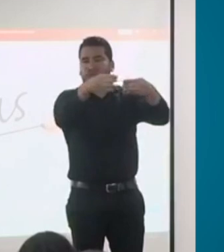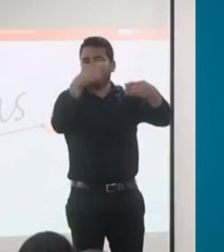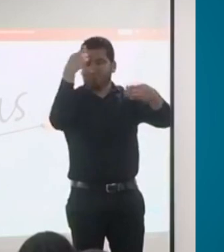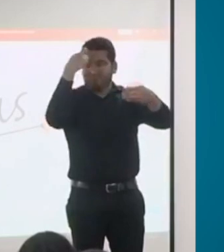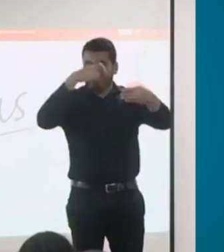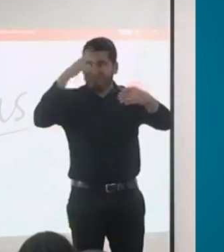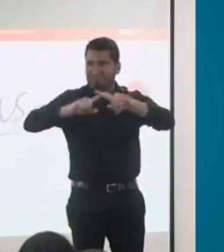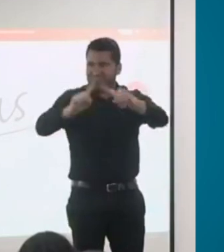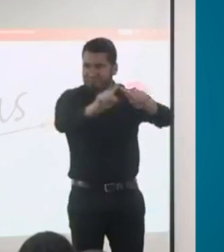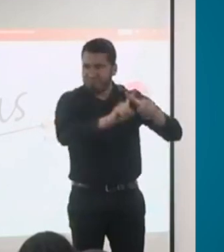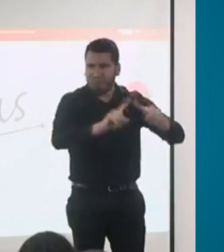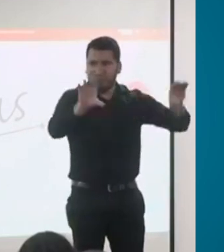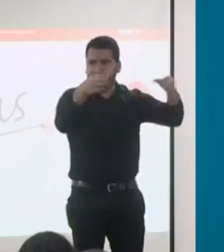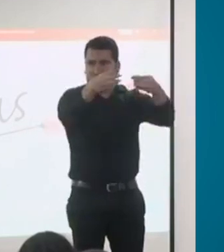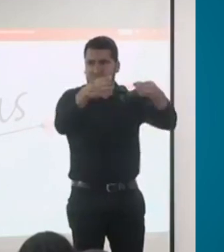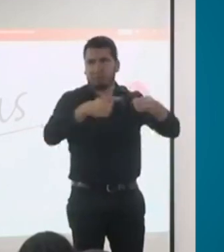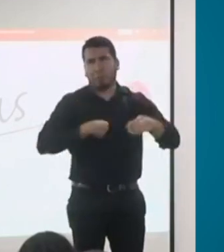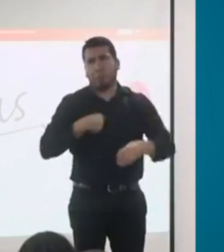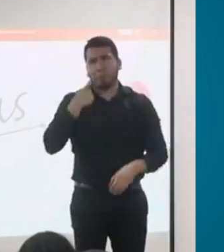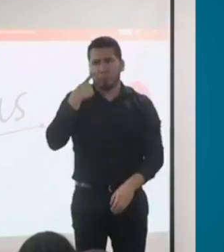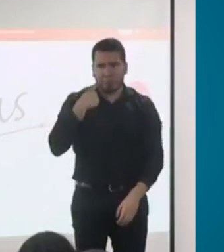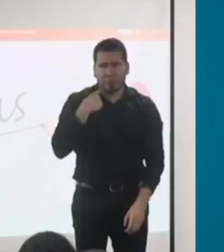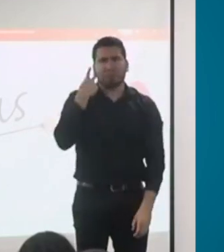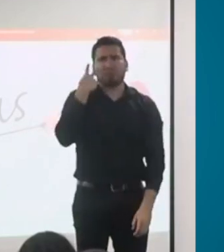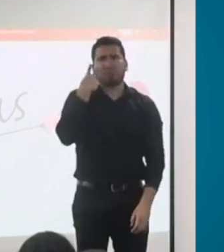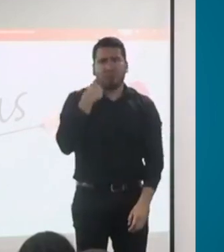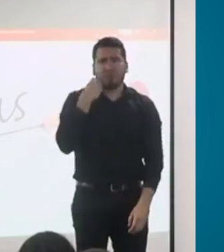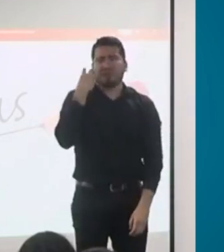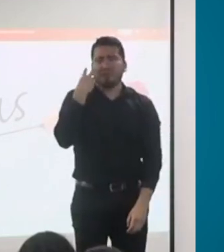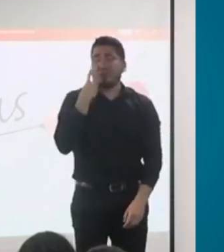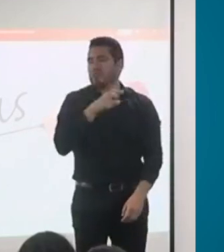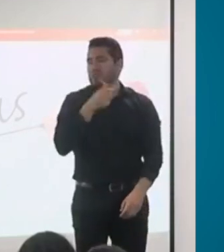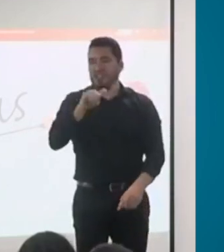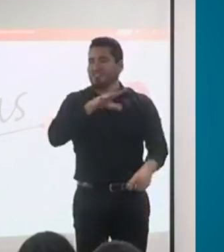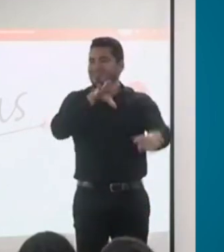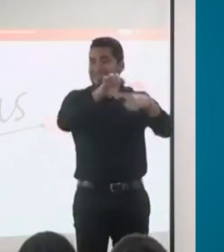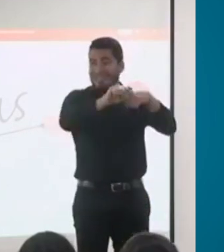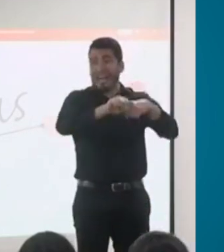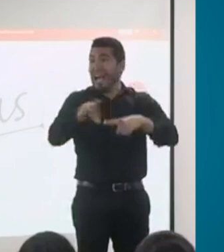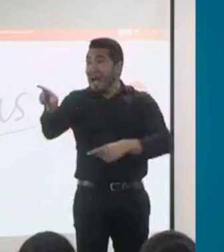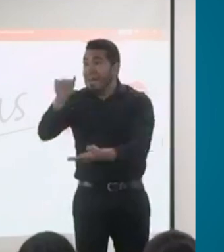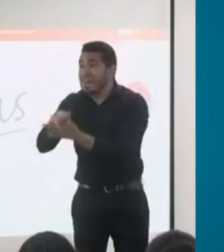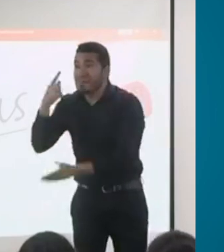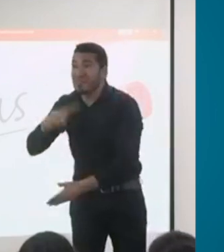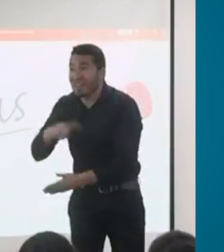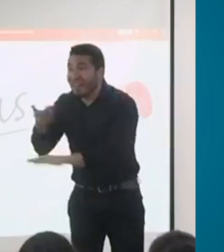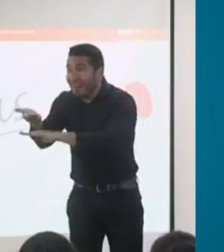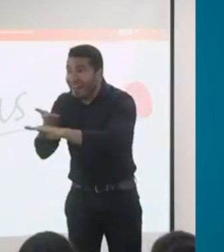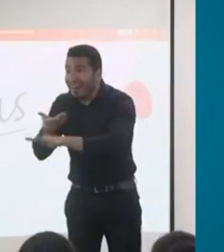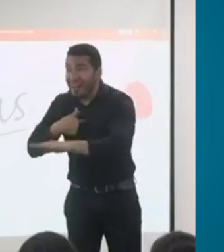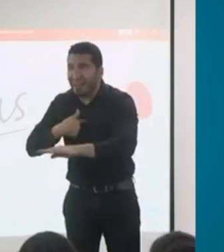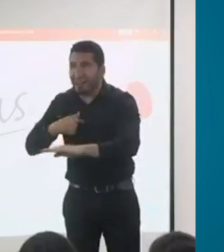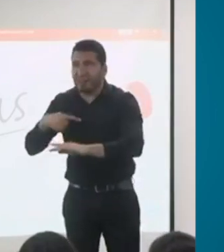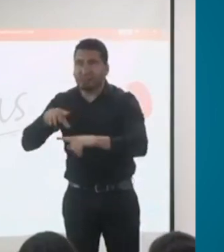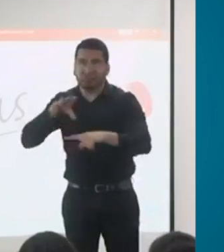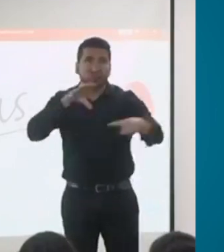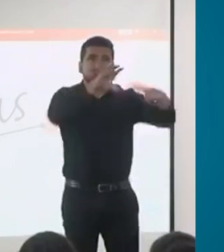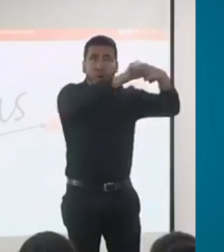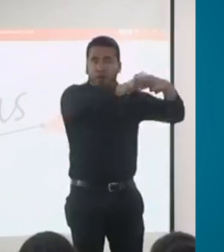Pasaron unos días y le dieron la cita. O la cita no la tiene el mismo día que tiene la cita con el médico general, porque